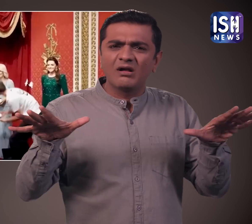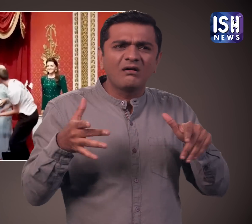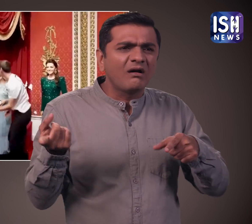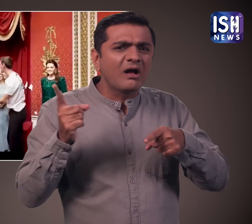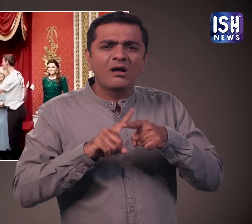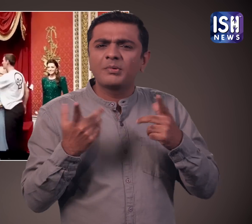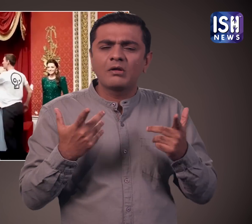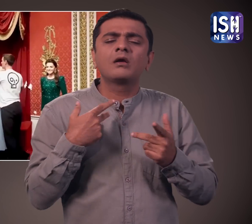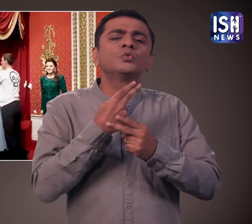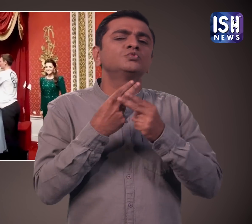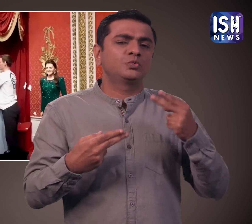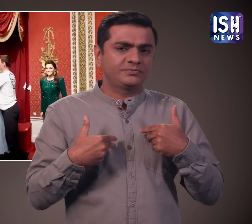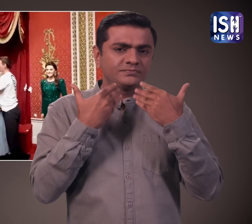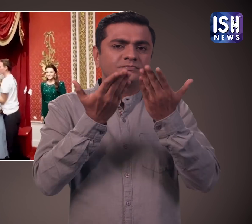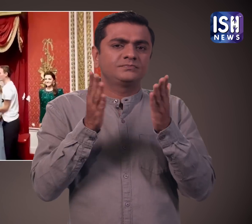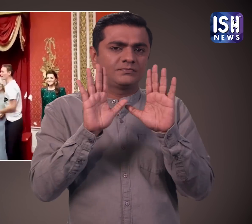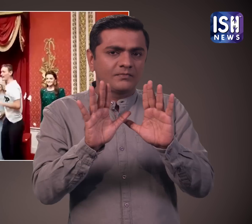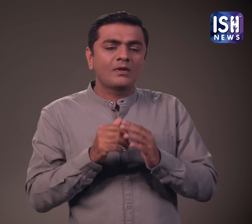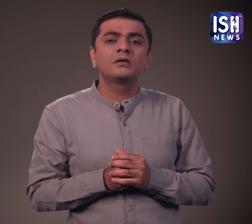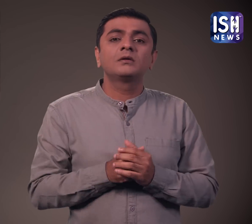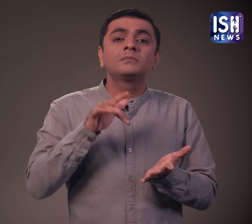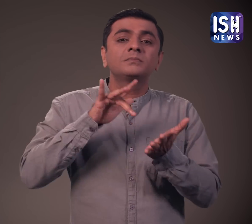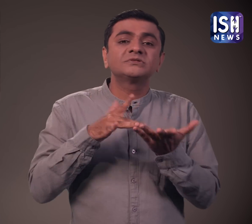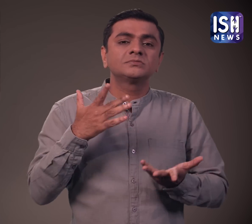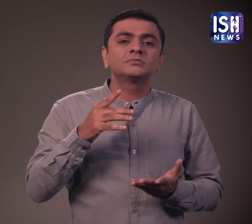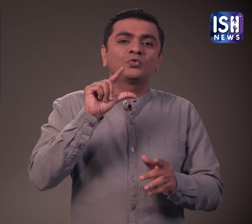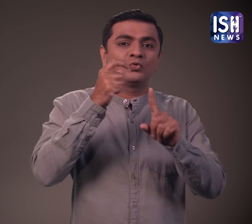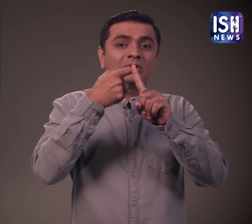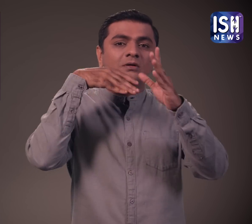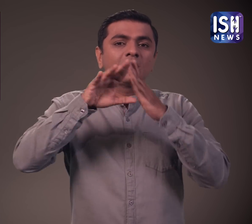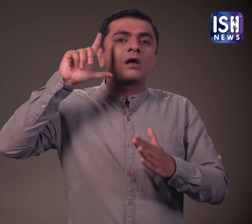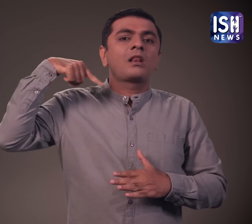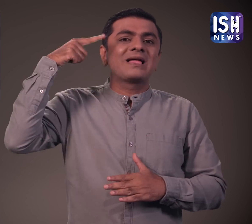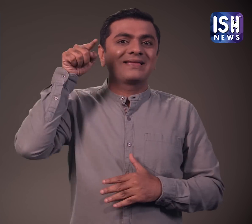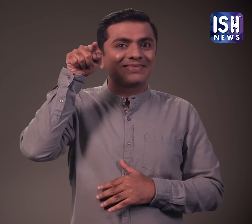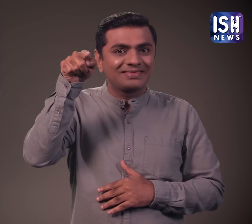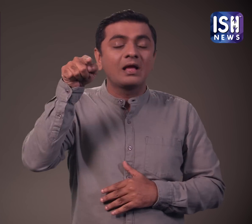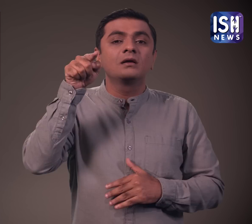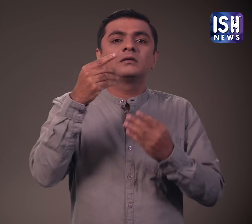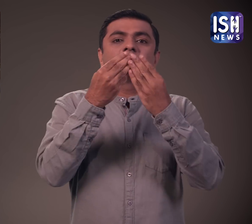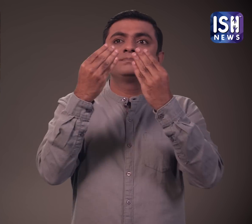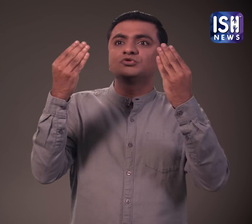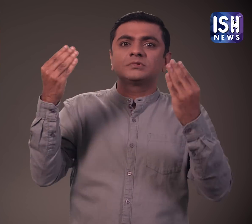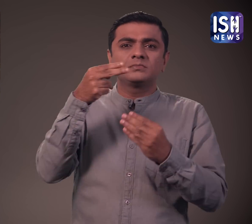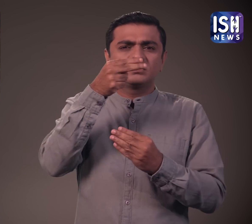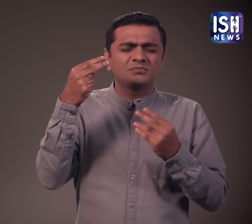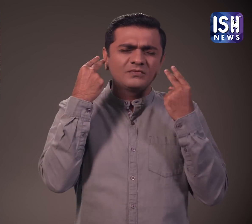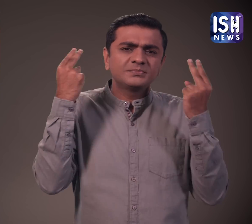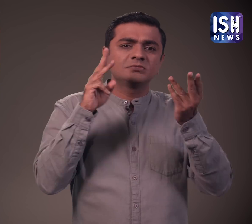तो यहां क्या हुआ था मैं बताता हूँ यूके के लंडन में बैडम टुसाट वैक्स म्यूजियम में